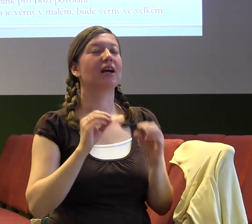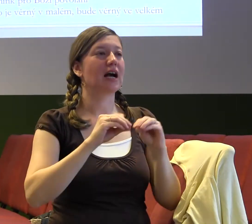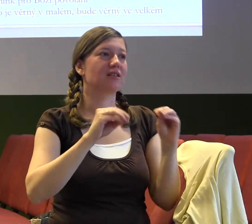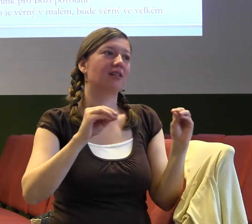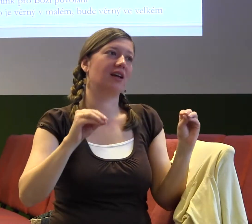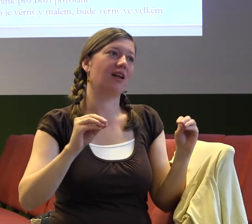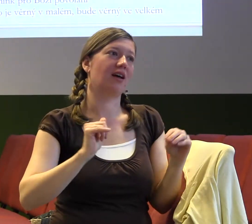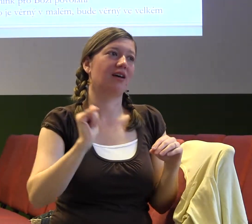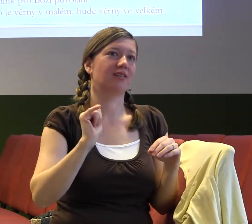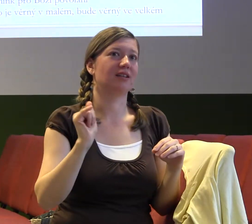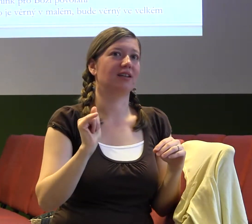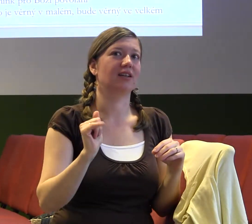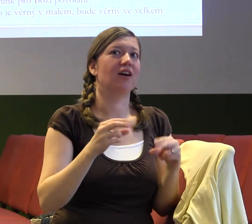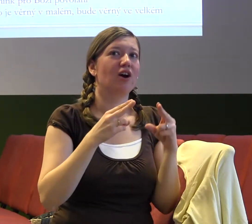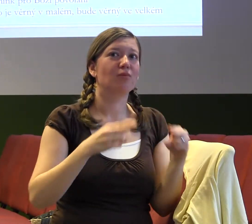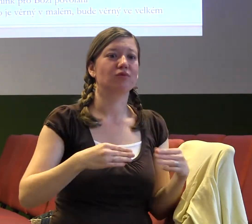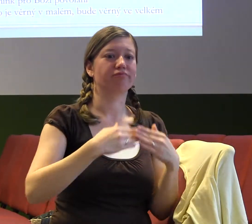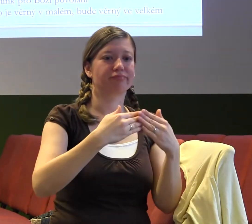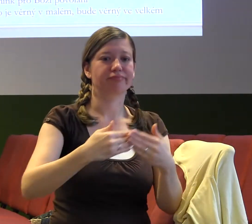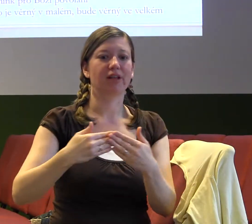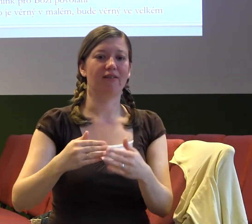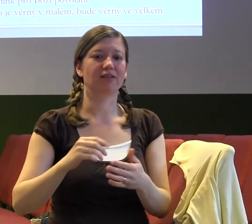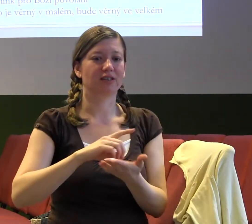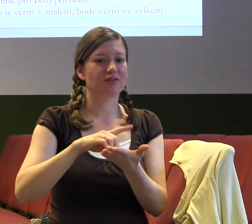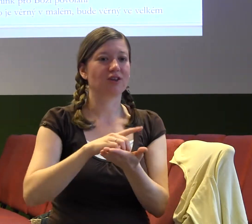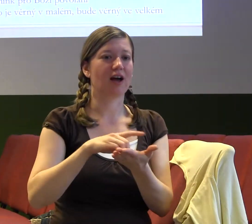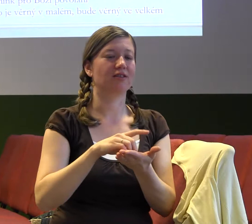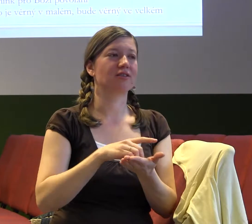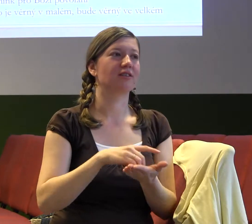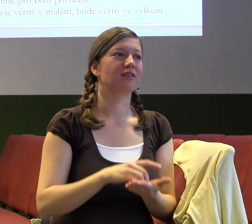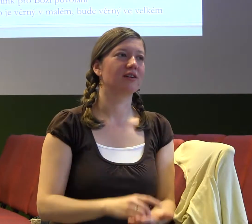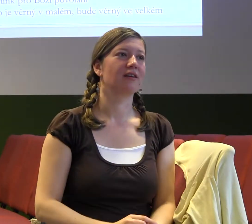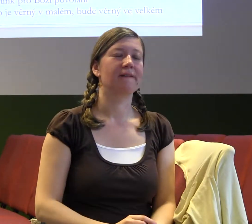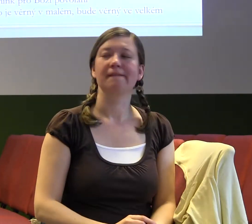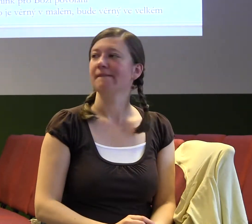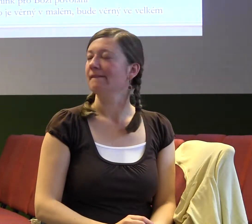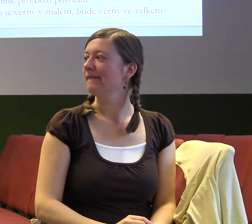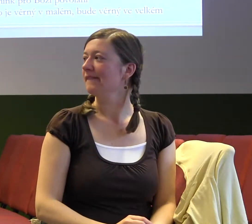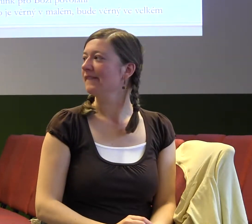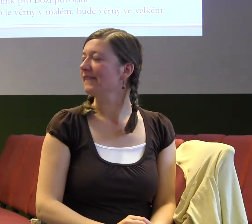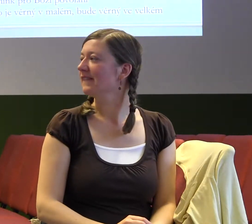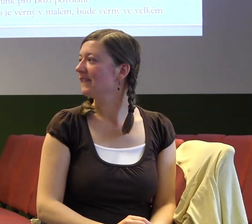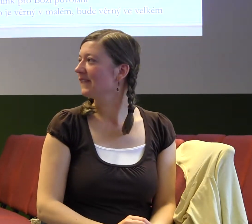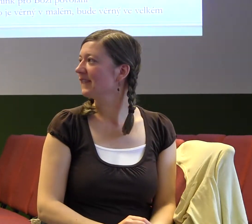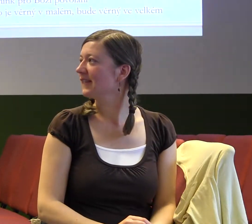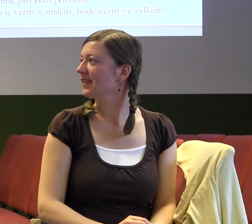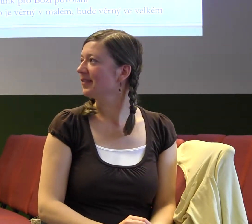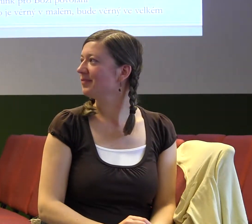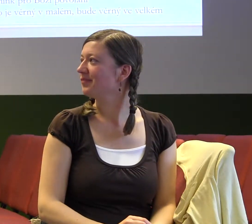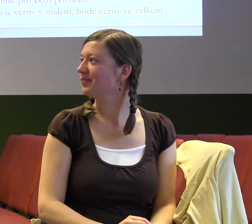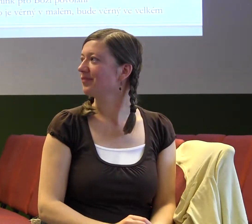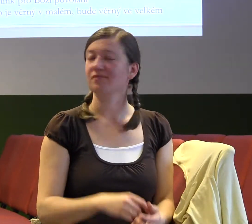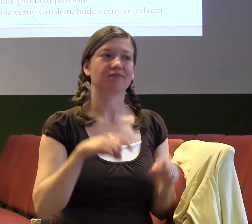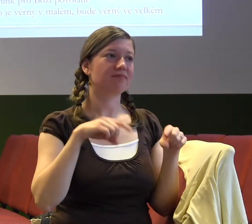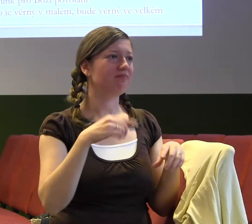toho chodit na noční někde do fabriky a zhroutit se z toho. Takže na to jsou desátky. Naprosto praktická věc, jo? Žádné odpustky nebo